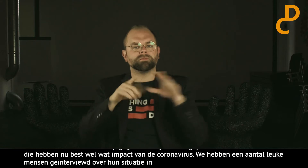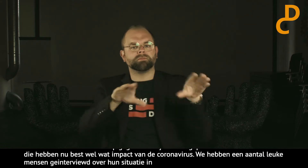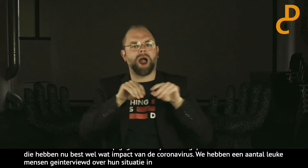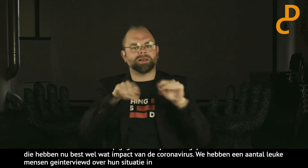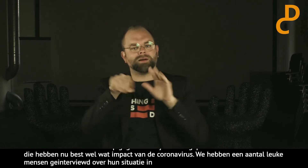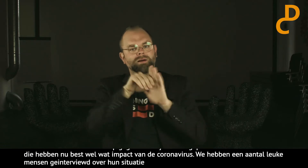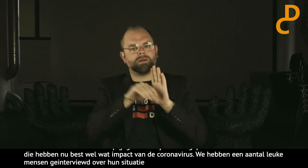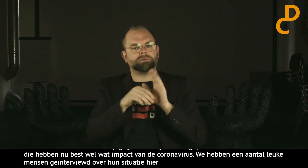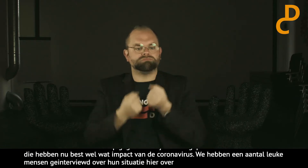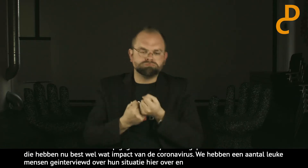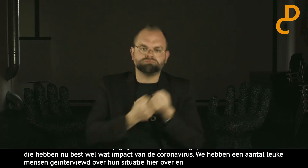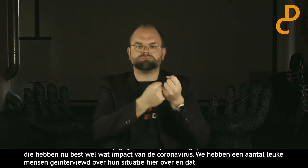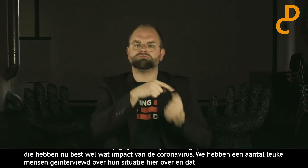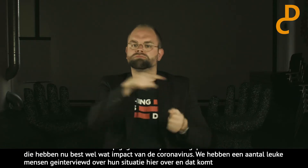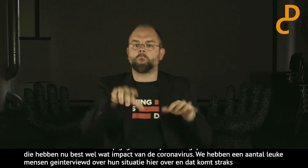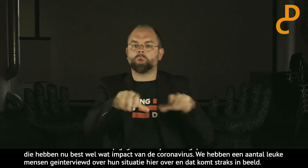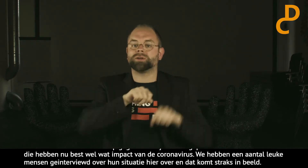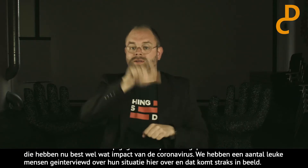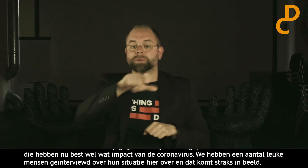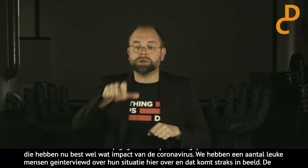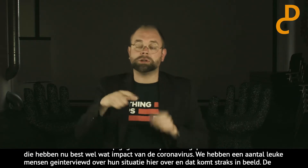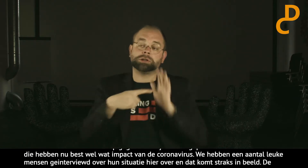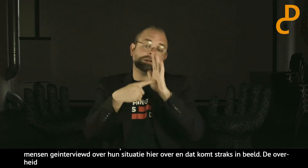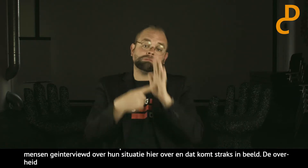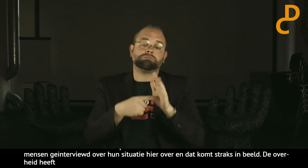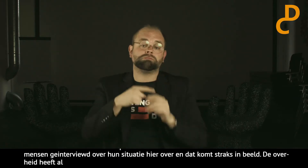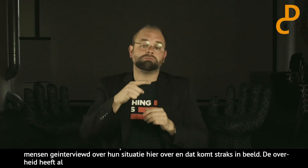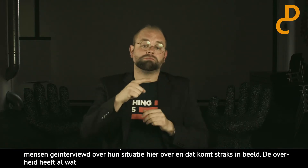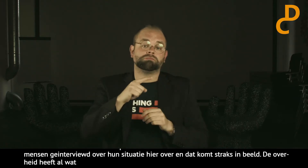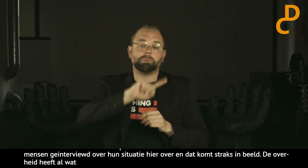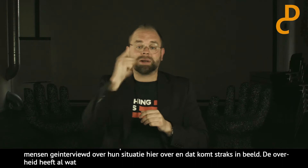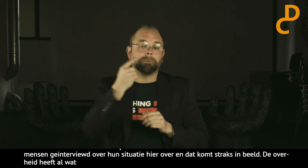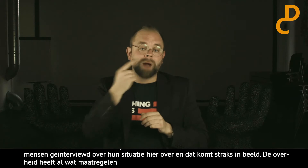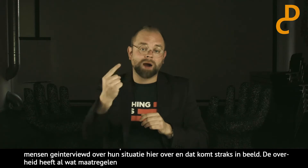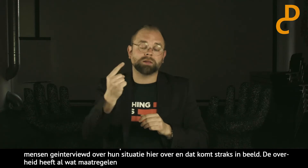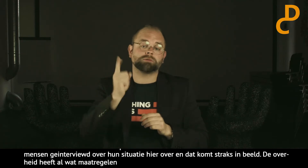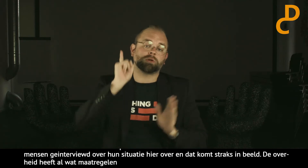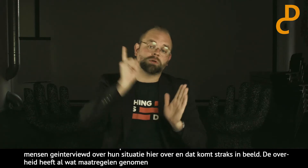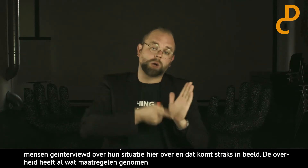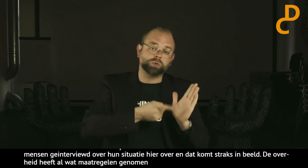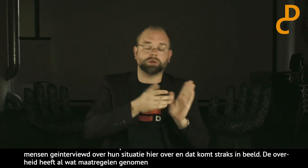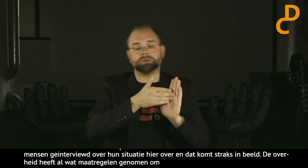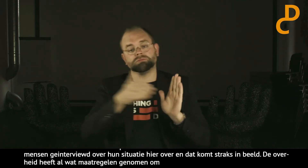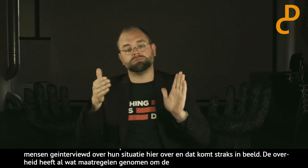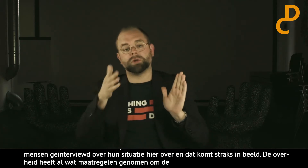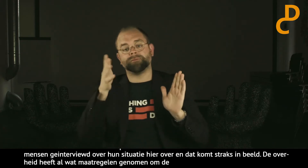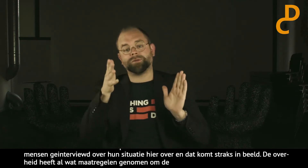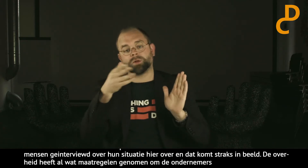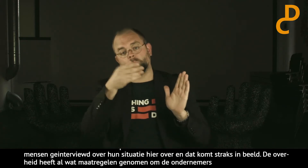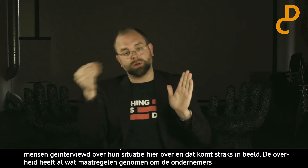overheid heeft al een aantal maatregelen genomen om hen te ondersteunen. De ondernemers. Bijvoorbeeld per maand dat ze 1000 tot